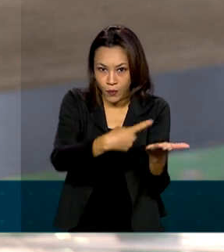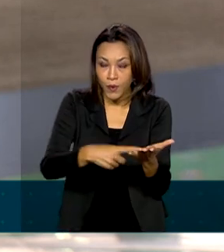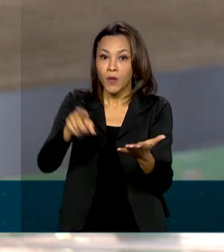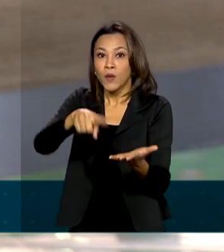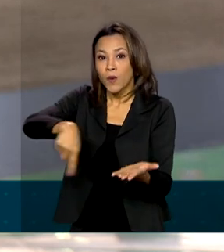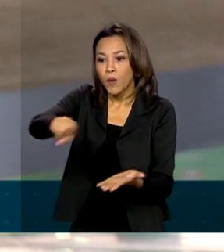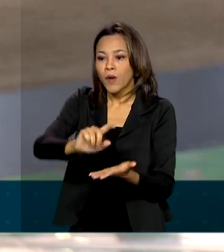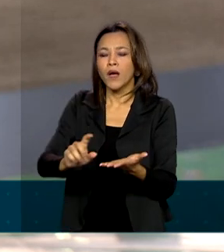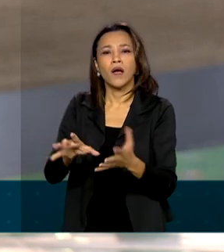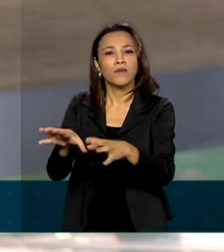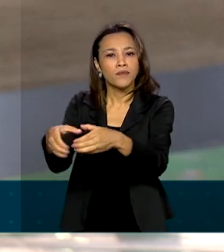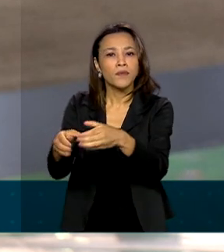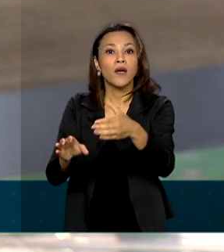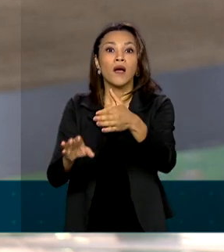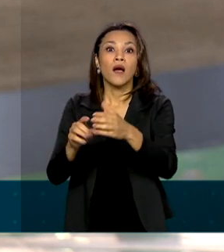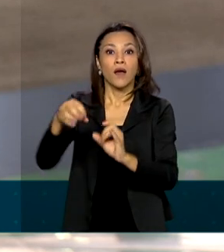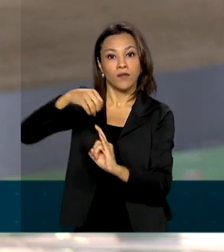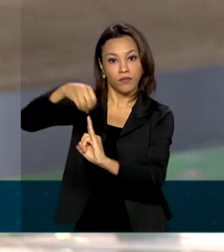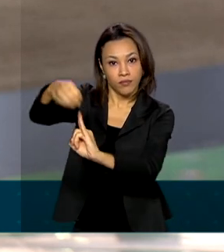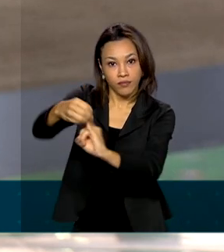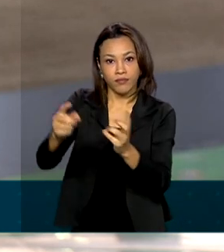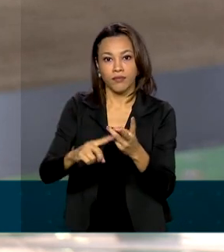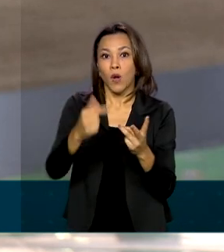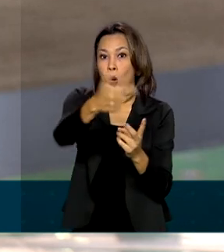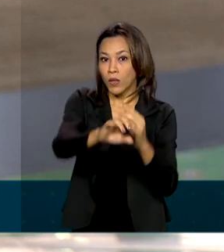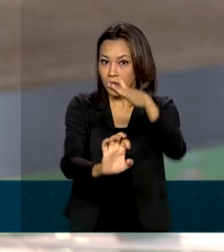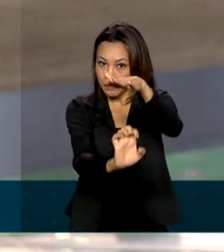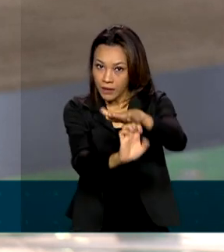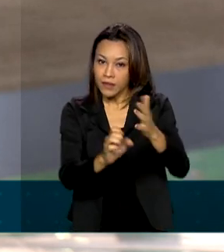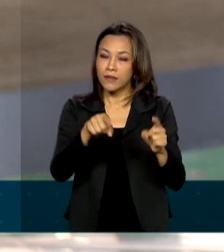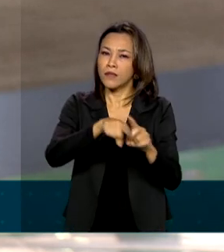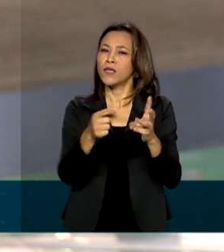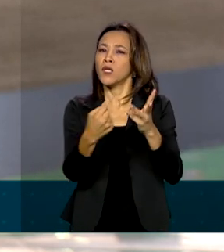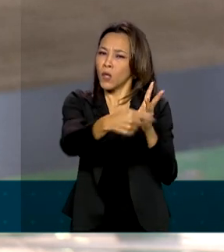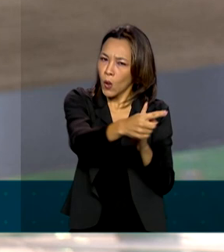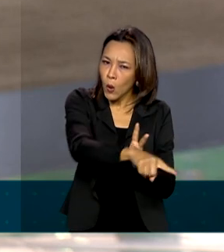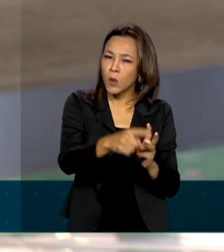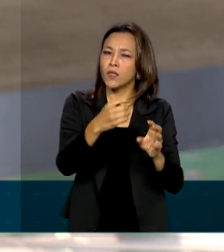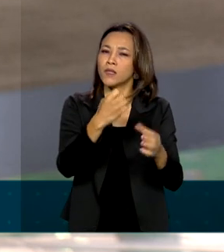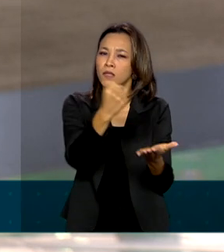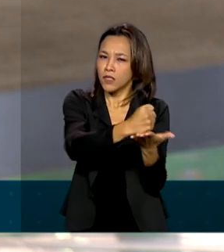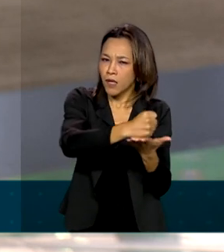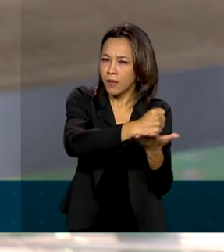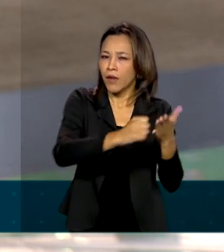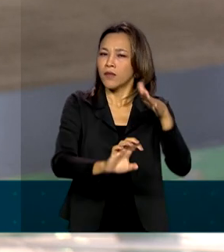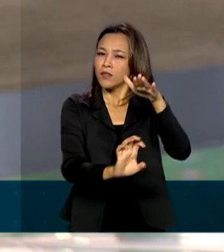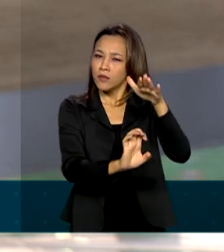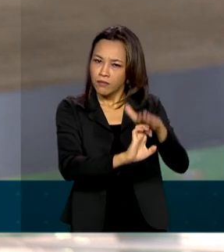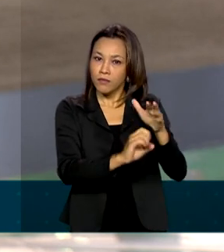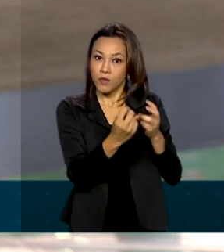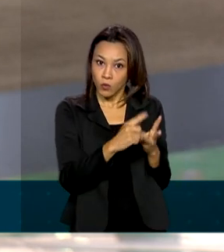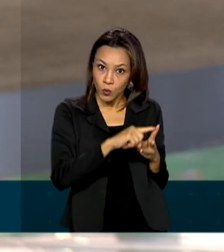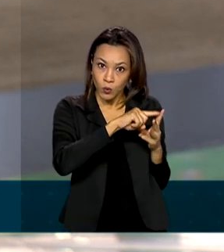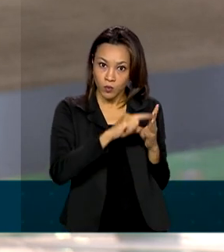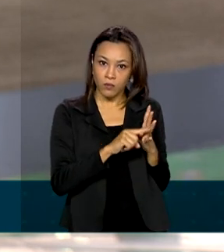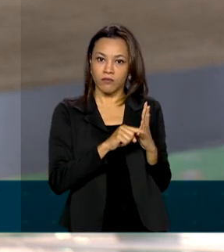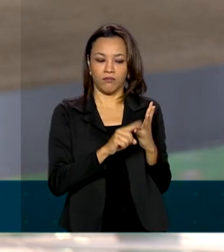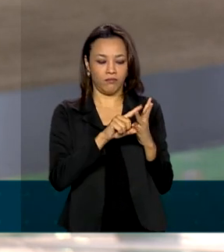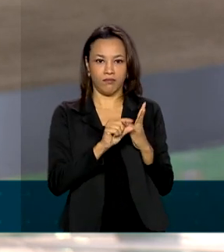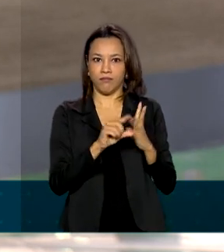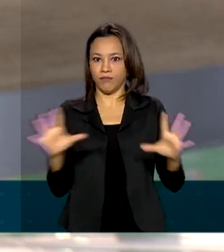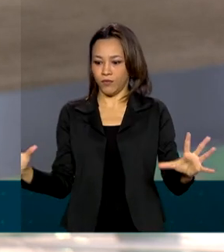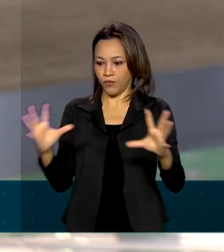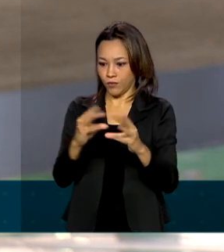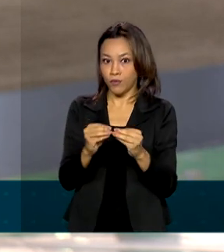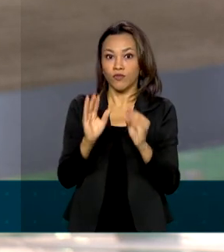Facility, também com a Fundação Oswaldo Cruz, AstraZeneca e com as outras farmacêuticas como a Janssen e a Pfizer. Além disso, a